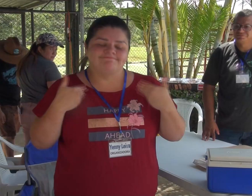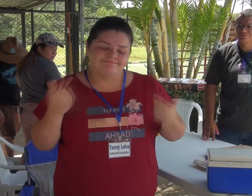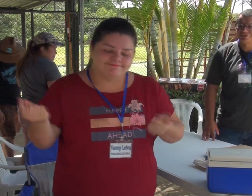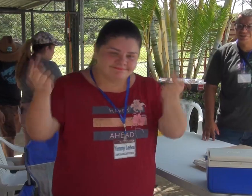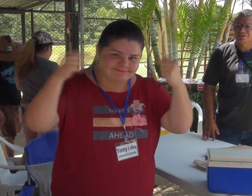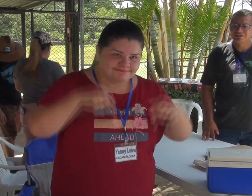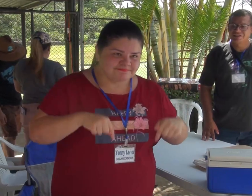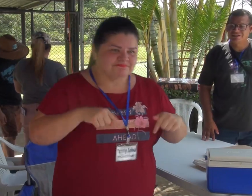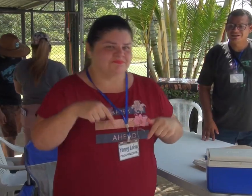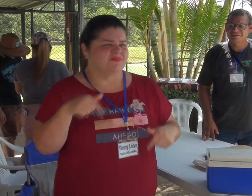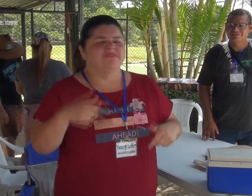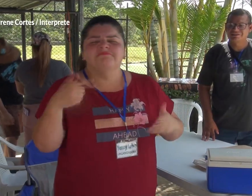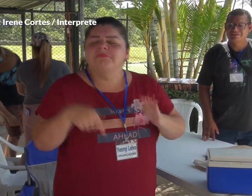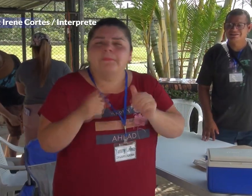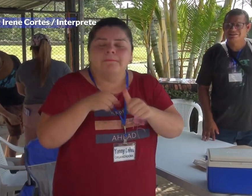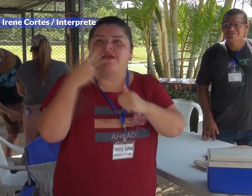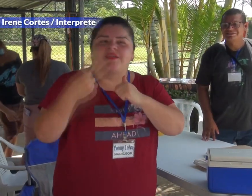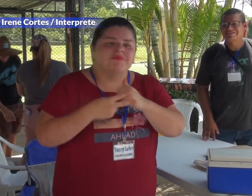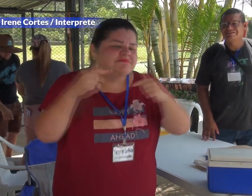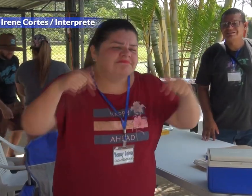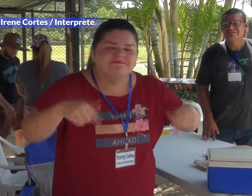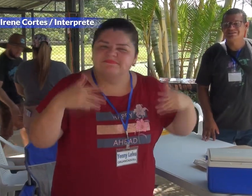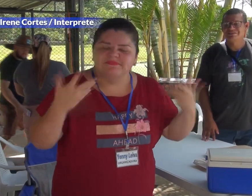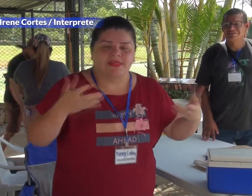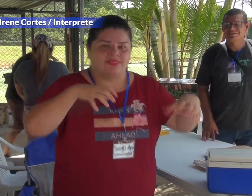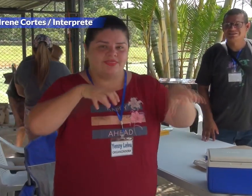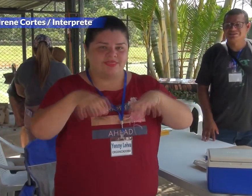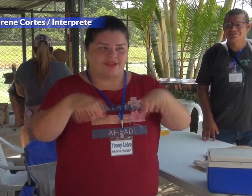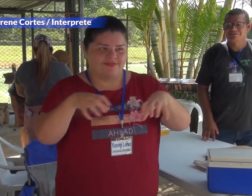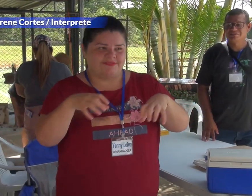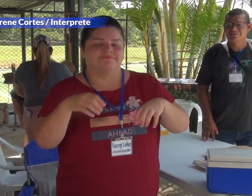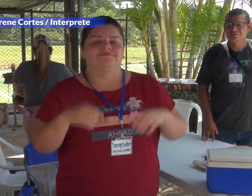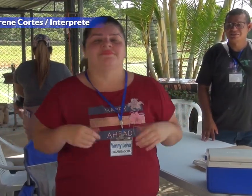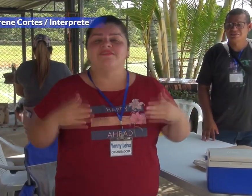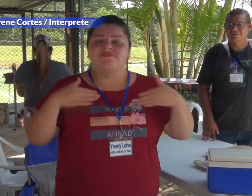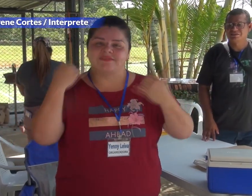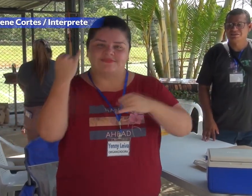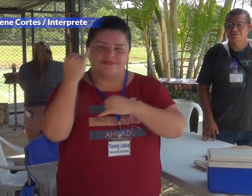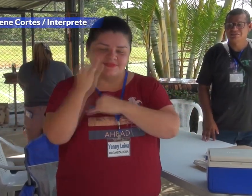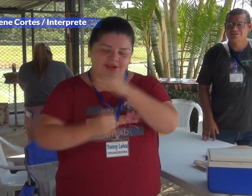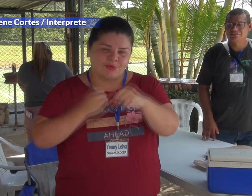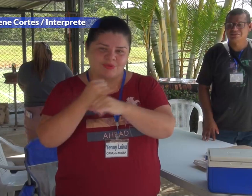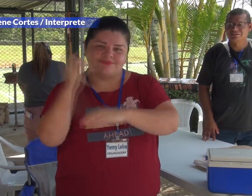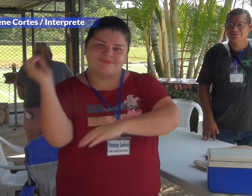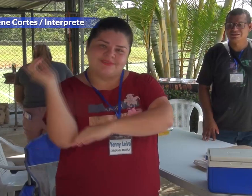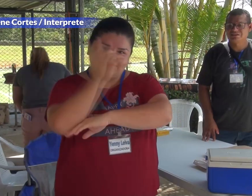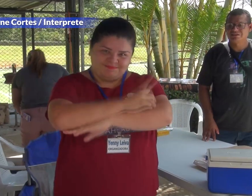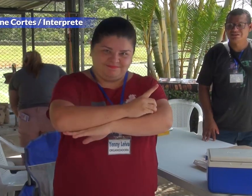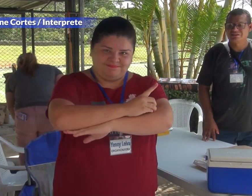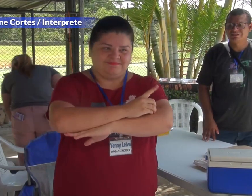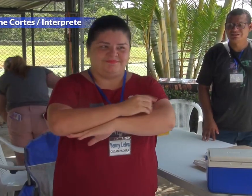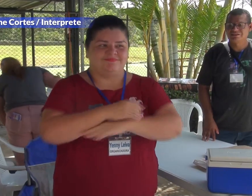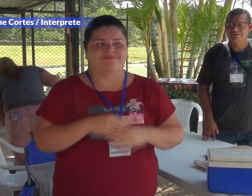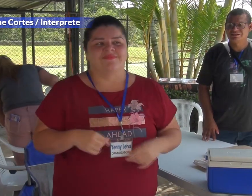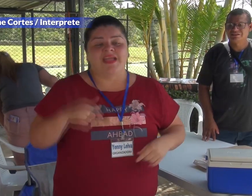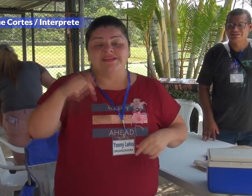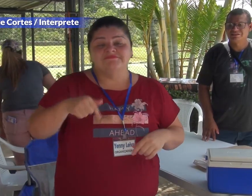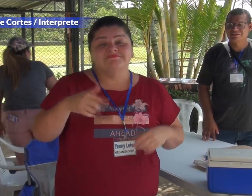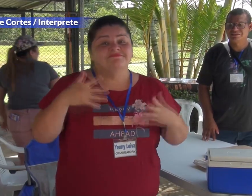Estoy muy contenta de tenerlos acá. Es la primera vez de esta actividad aquí en Pérez Celedón, celebrando la Semana